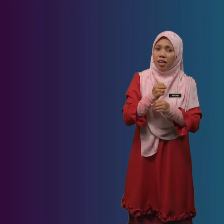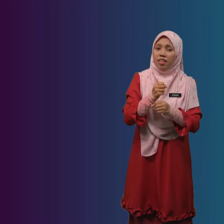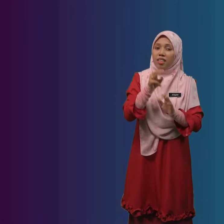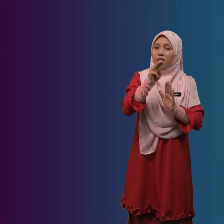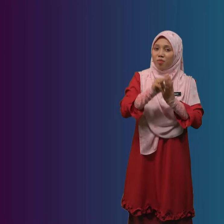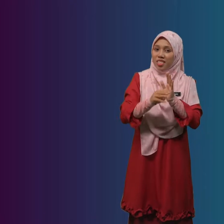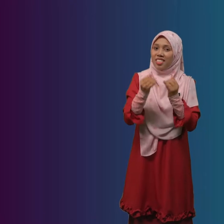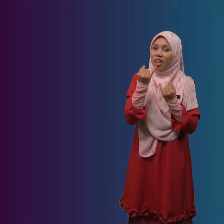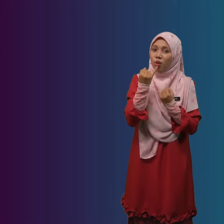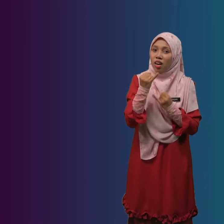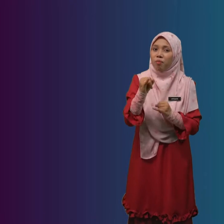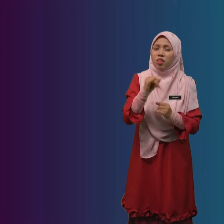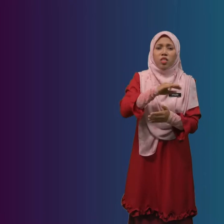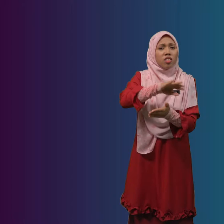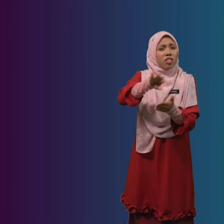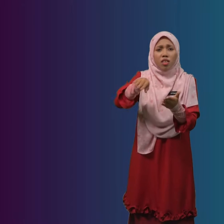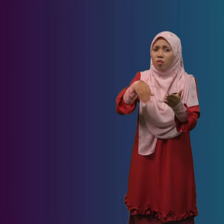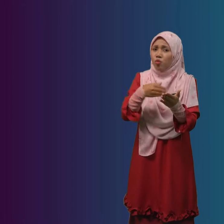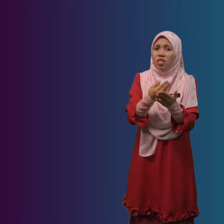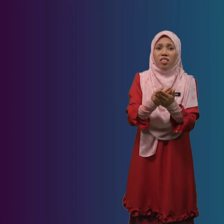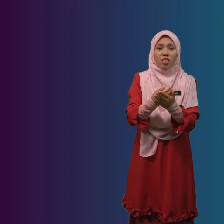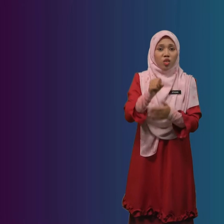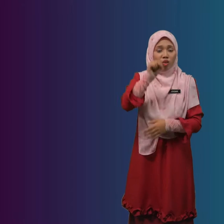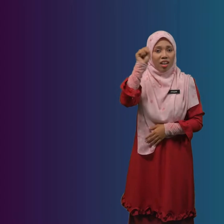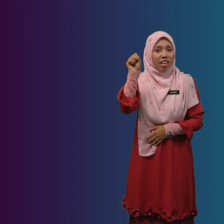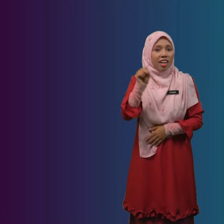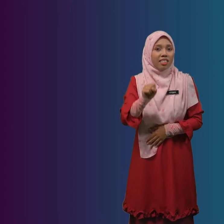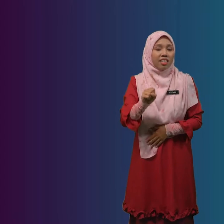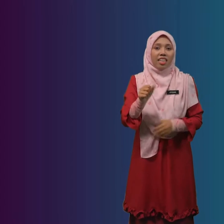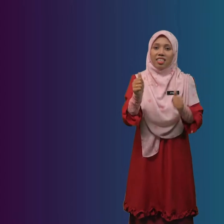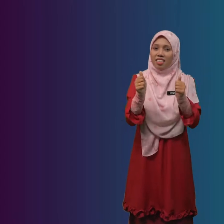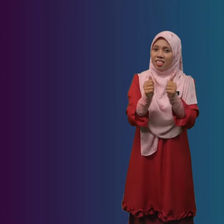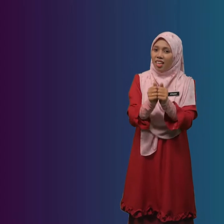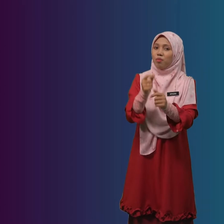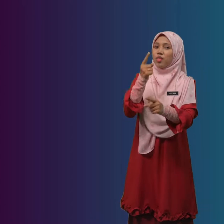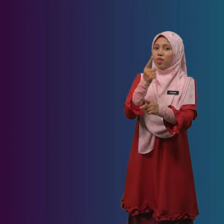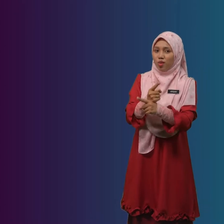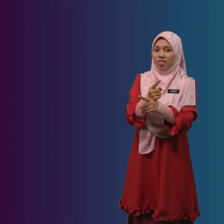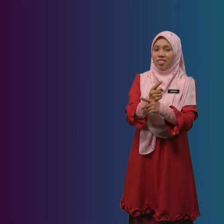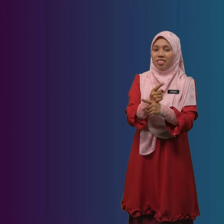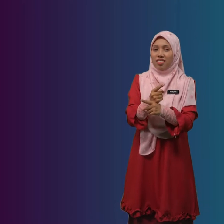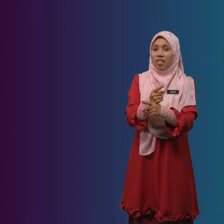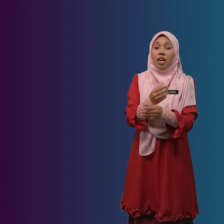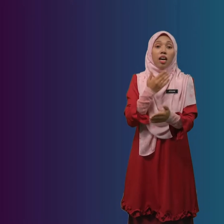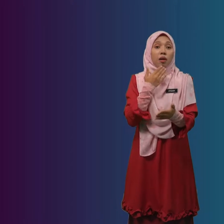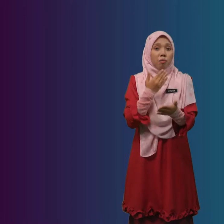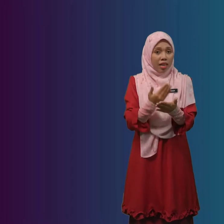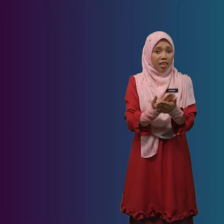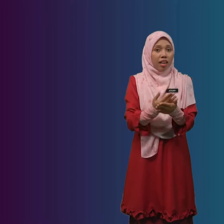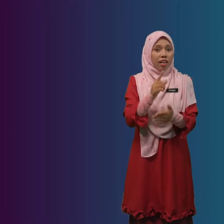Menjawab Semua Soalan Dengan Betul Baiklah